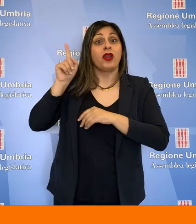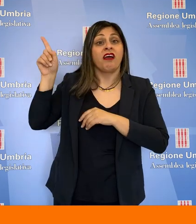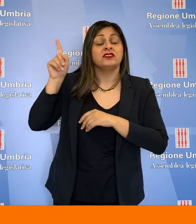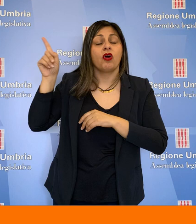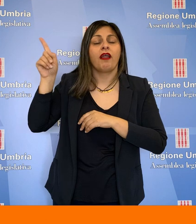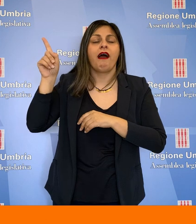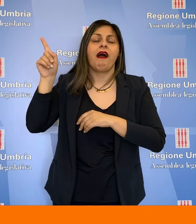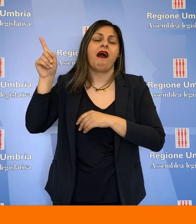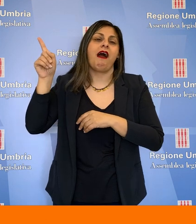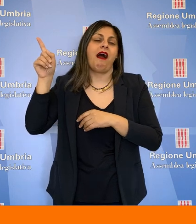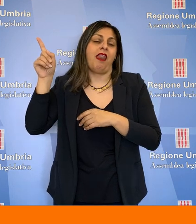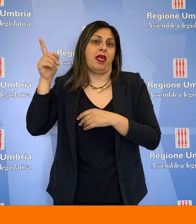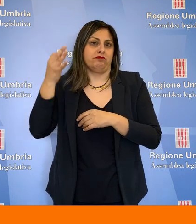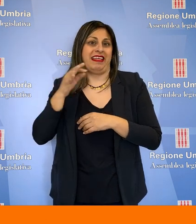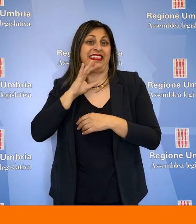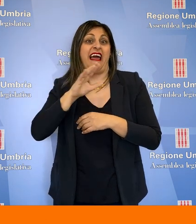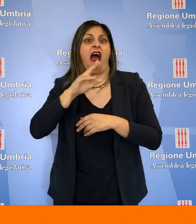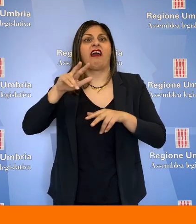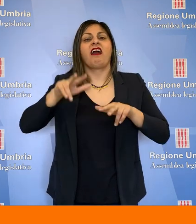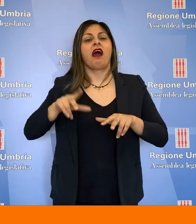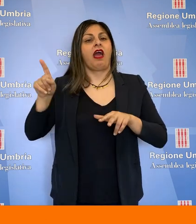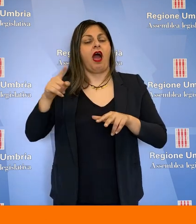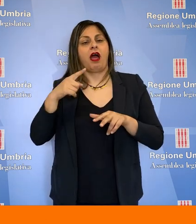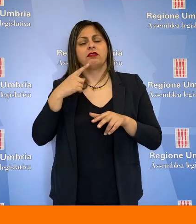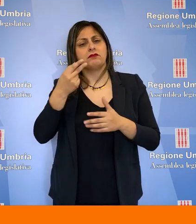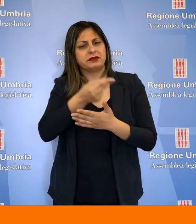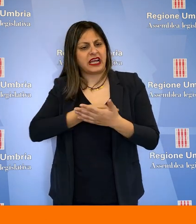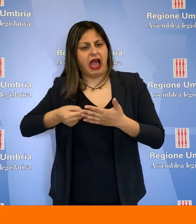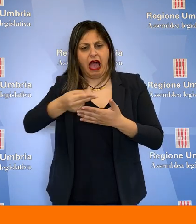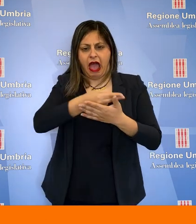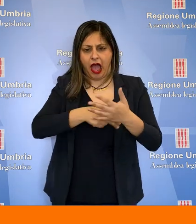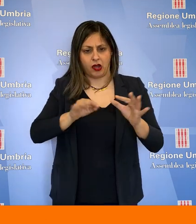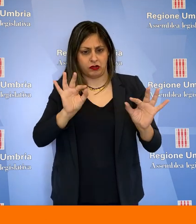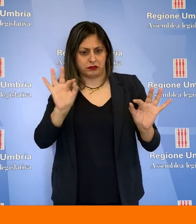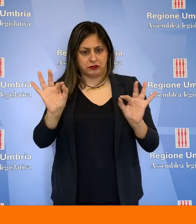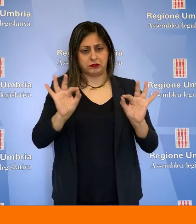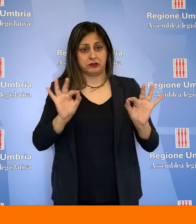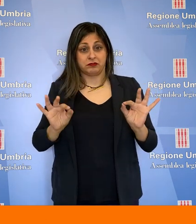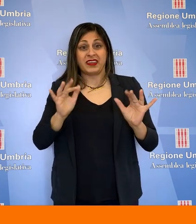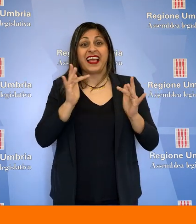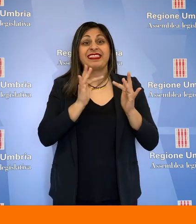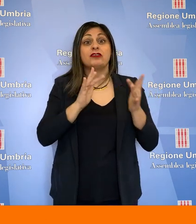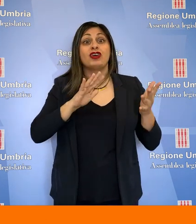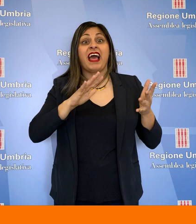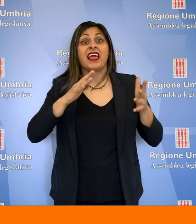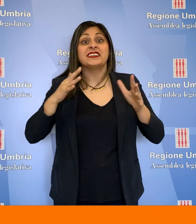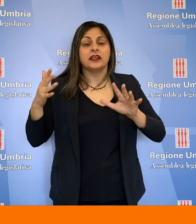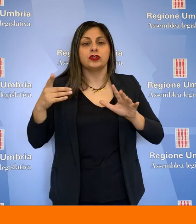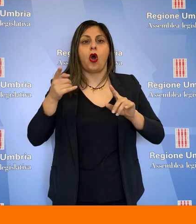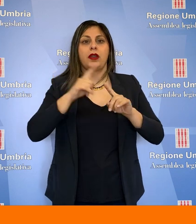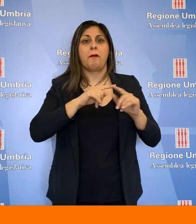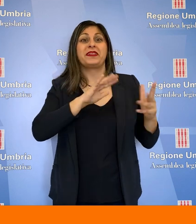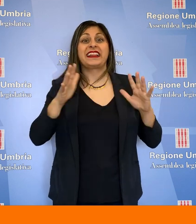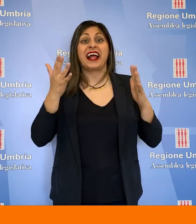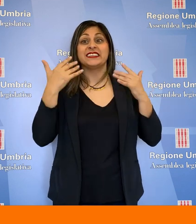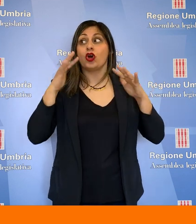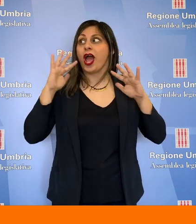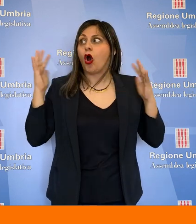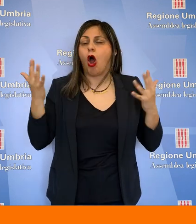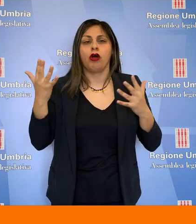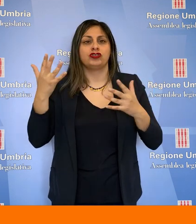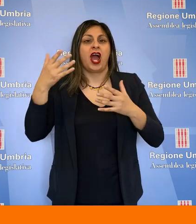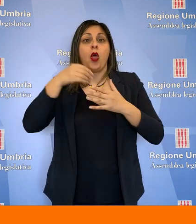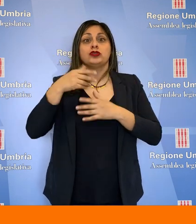Governo nazionale Garante Draghi ha individuato un piano che fa della digitalizzazione, della